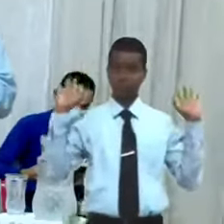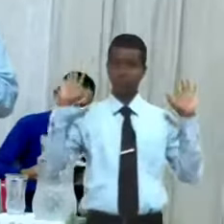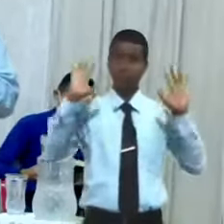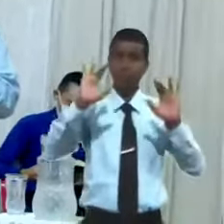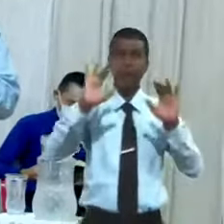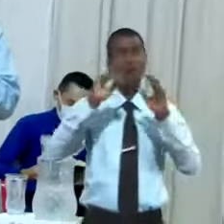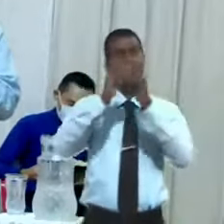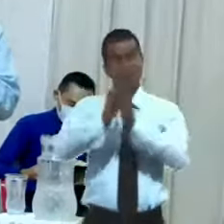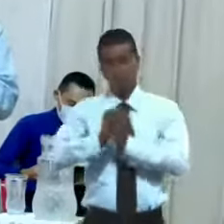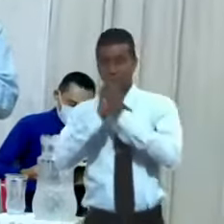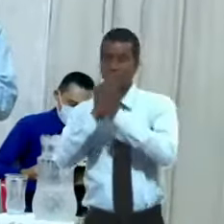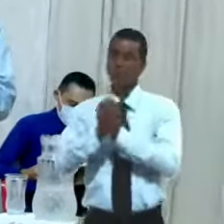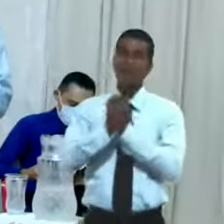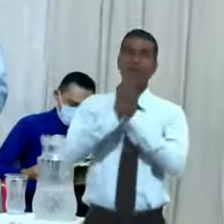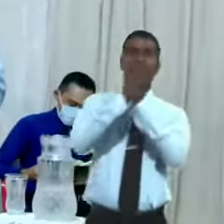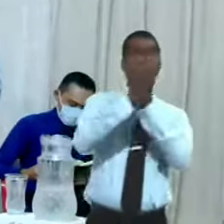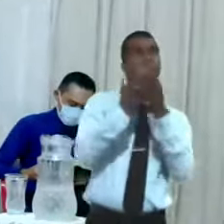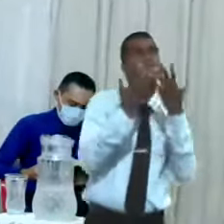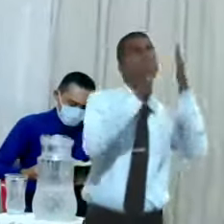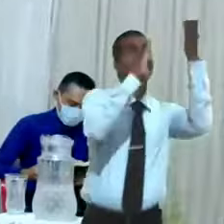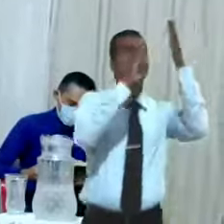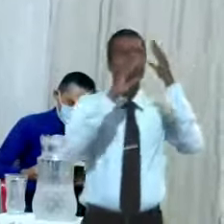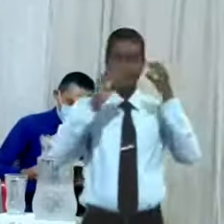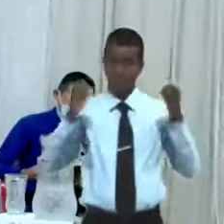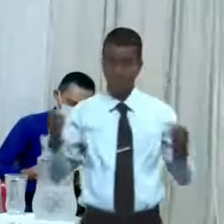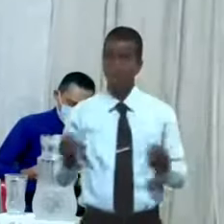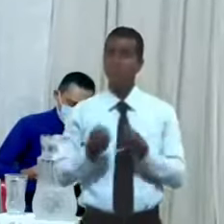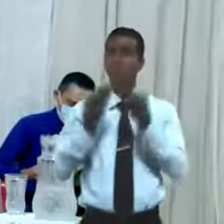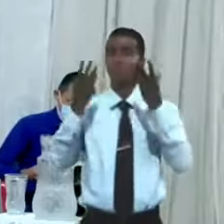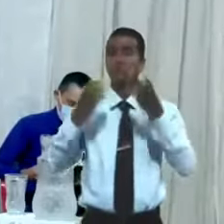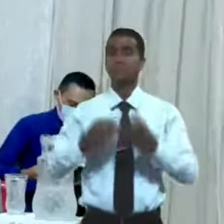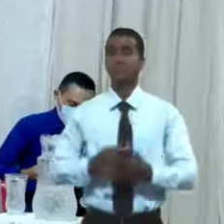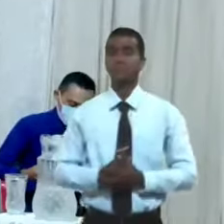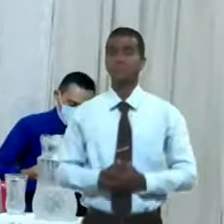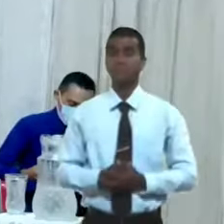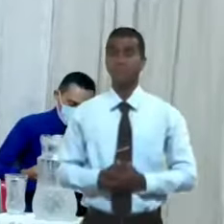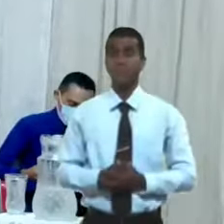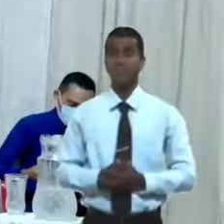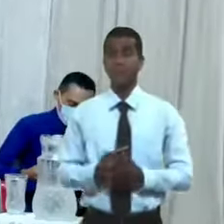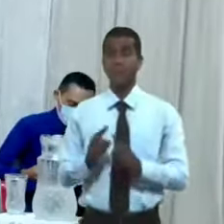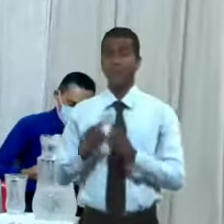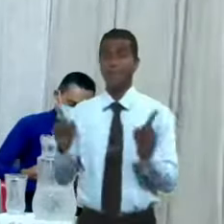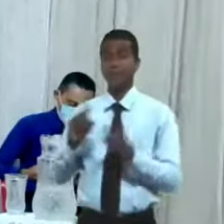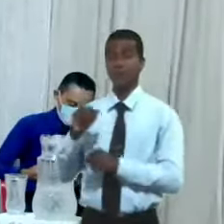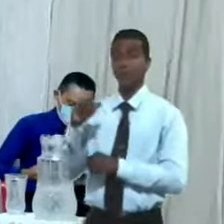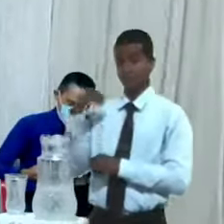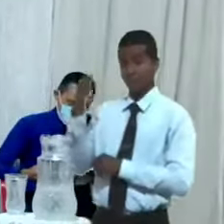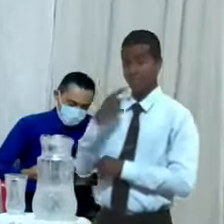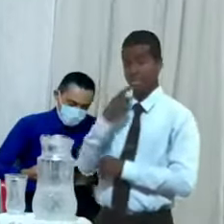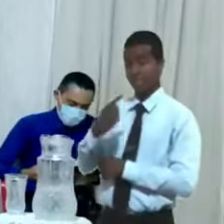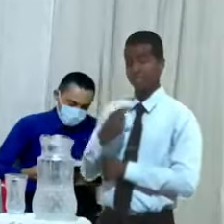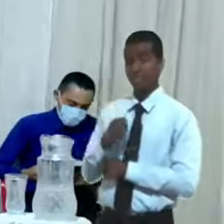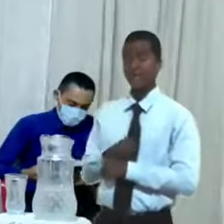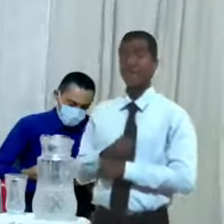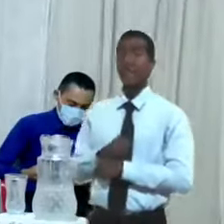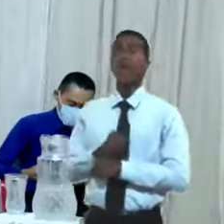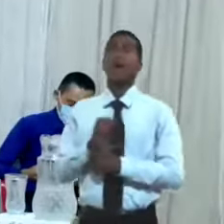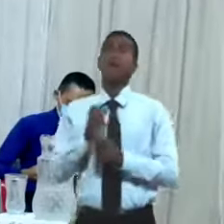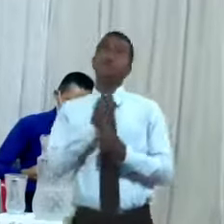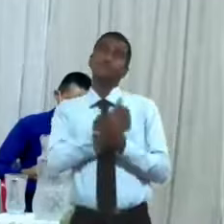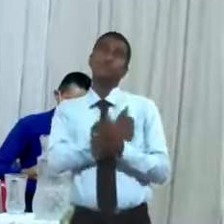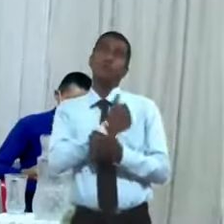venga aquí a rendir alabanza y a rendir culto. Pero luego dice, Señor, que tus ojos estén sobre este lugar,